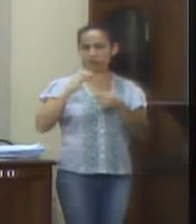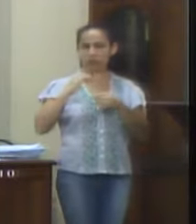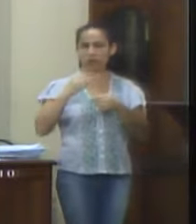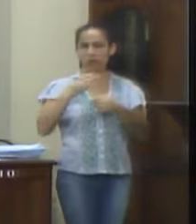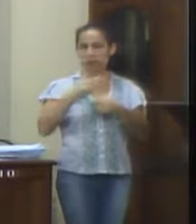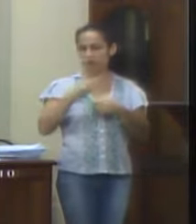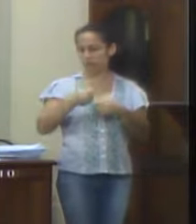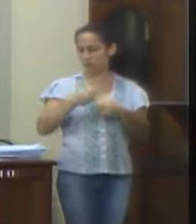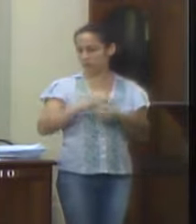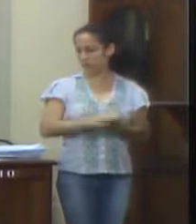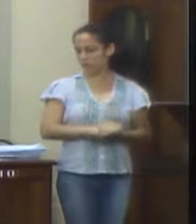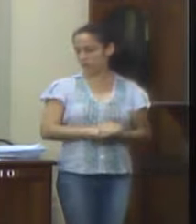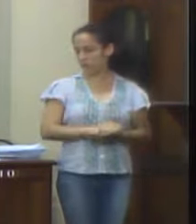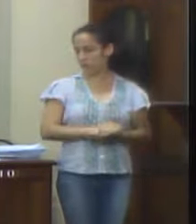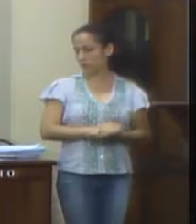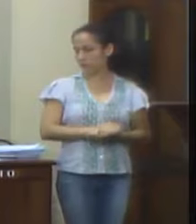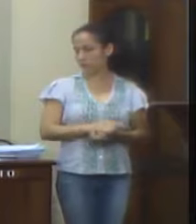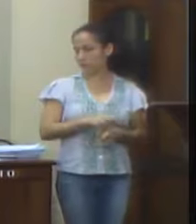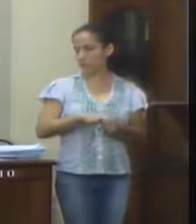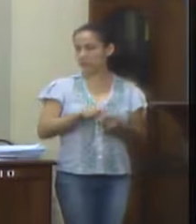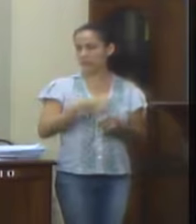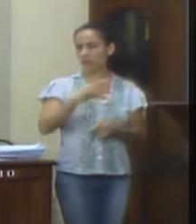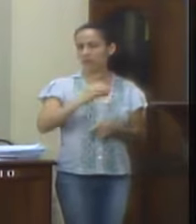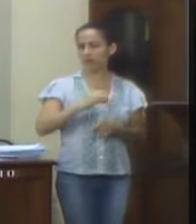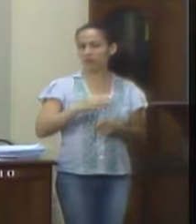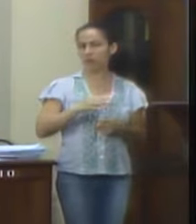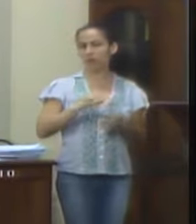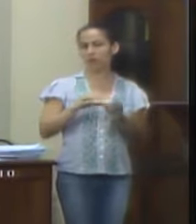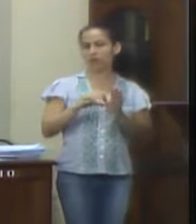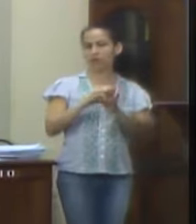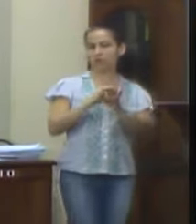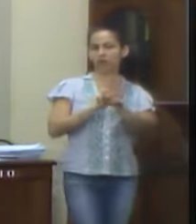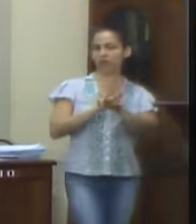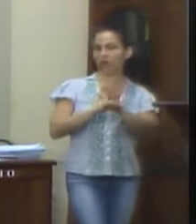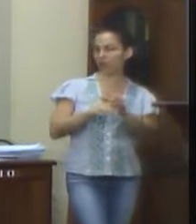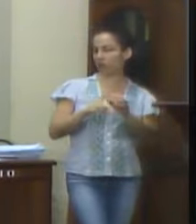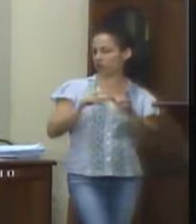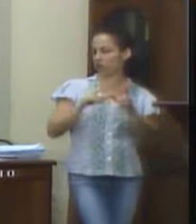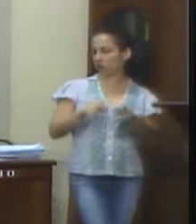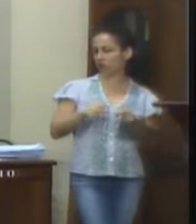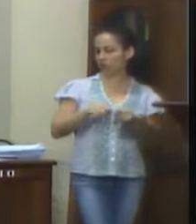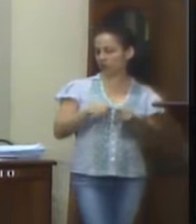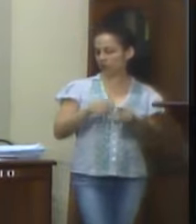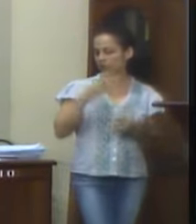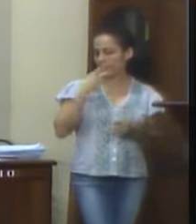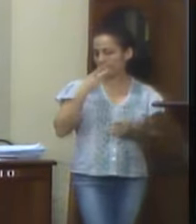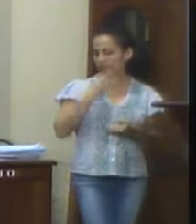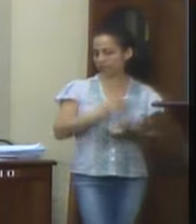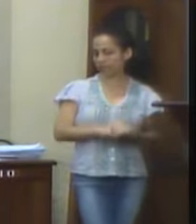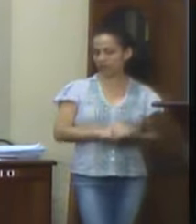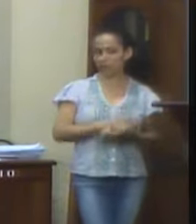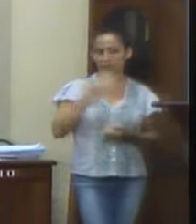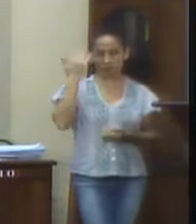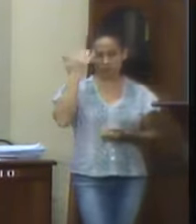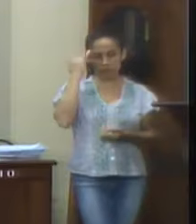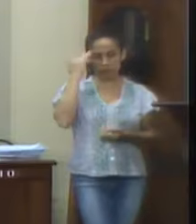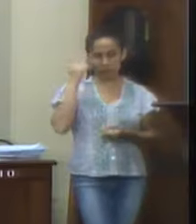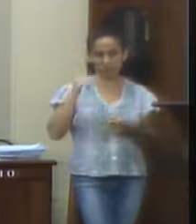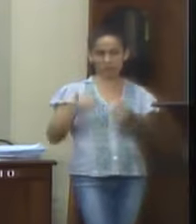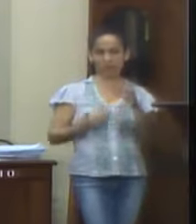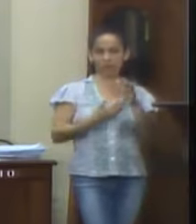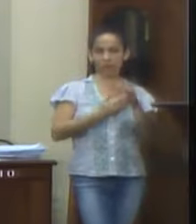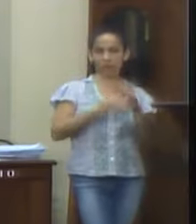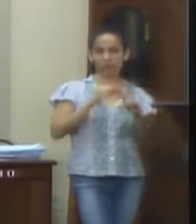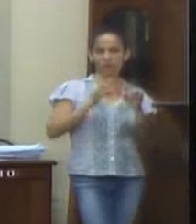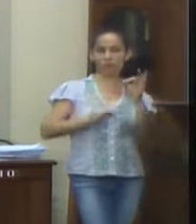36 e 40 da Constituição Federal de 1988. Neste sentido, destaca-se o entendimento até o